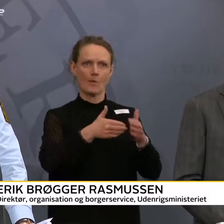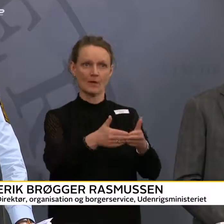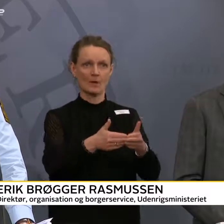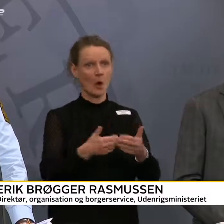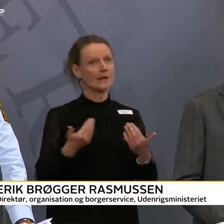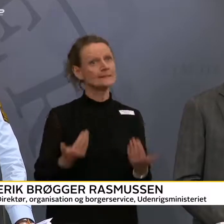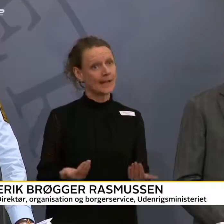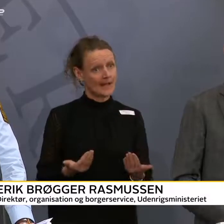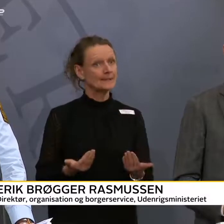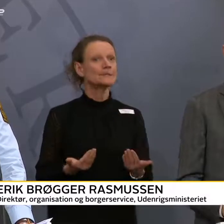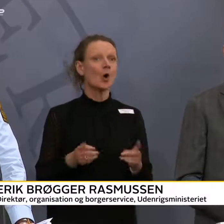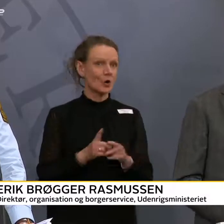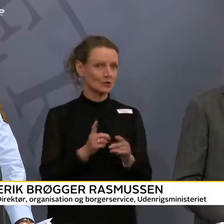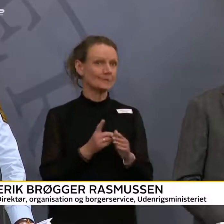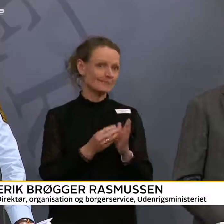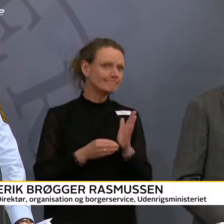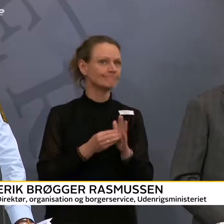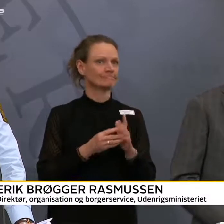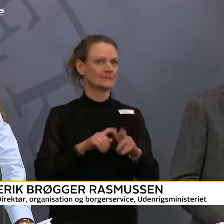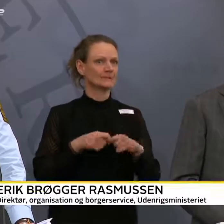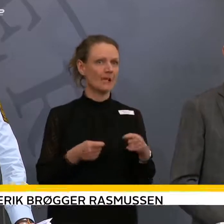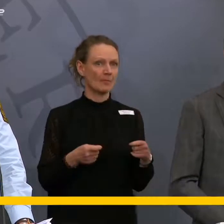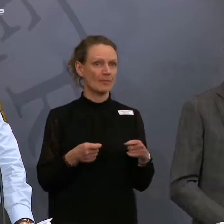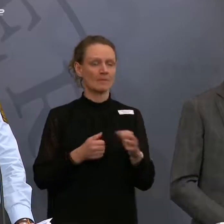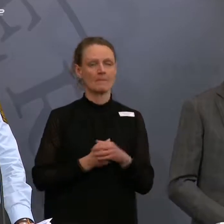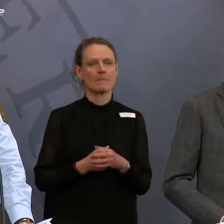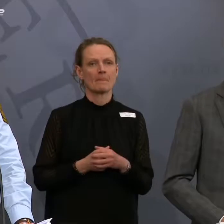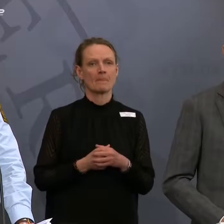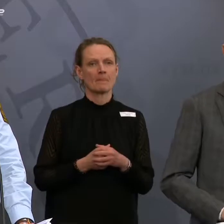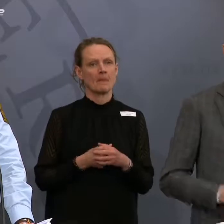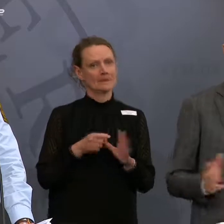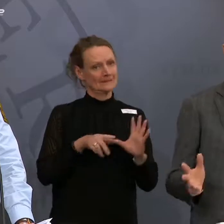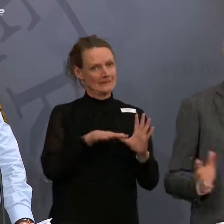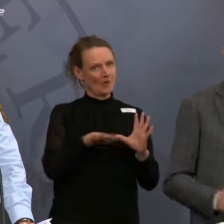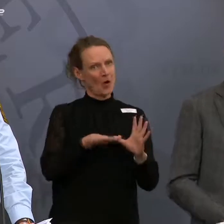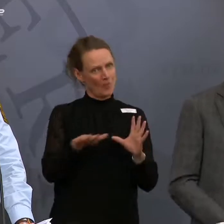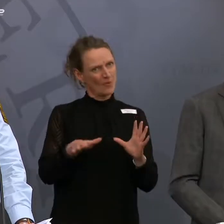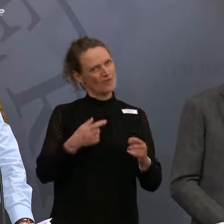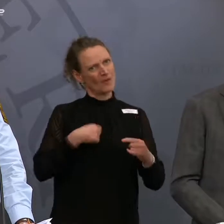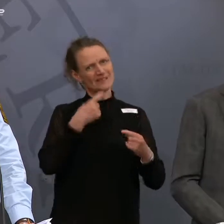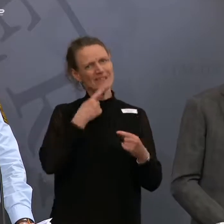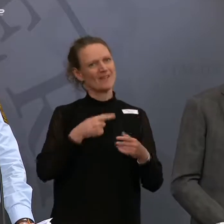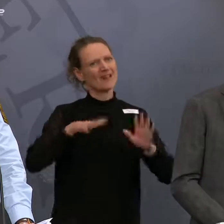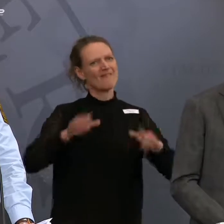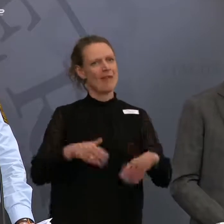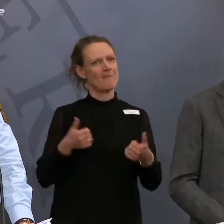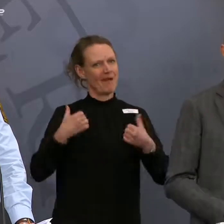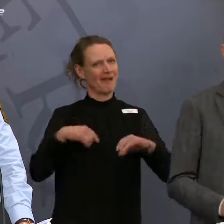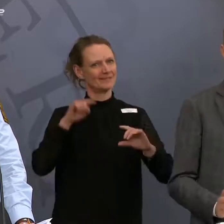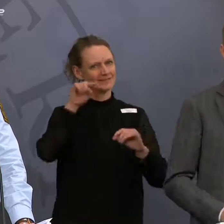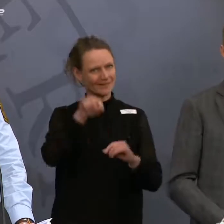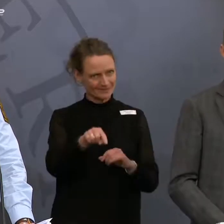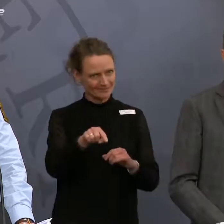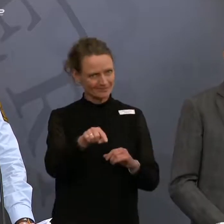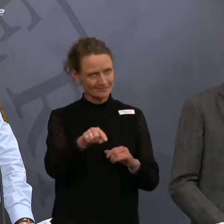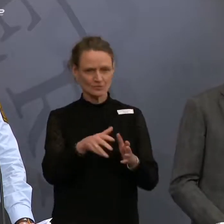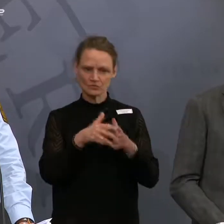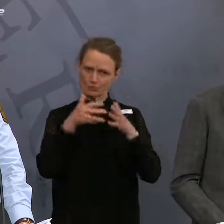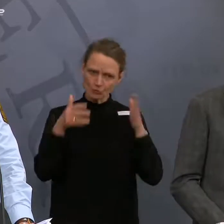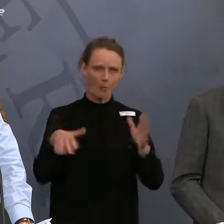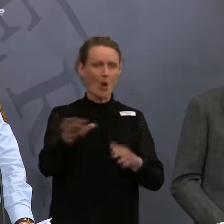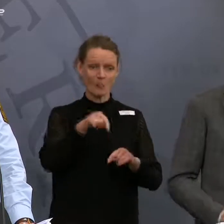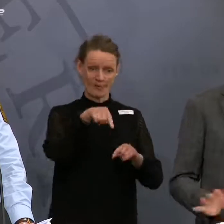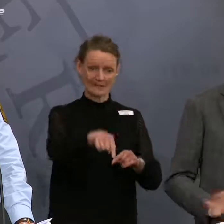undtagelse. De områder, vi i dag også går ud og siger, at man skal lade være med at rejse til, er store områder i